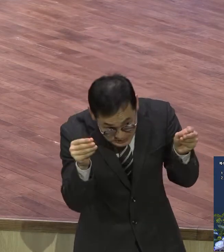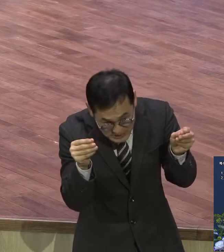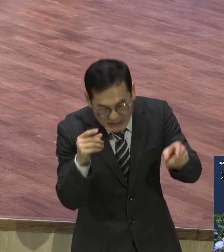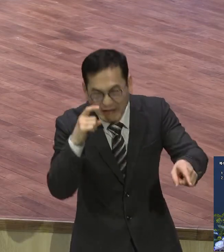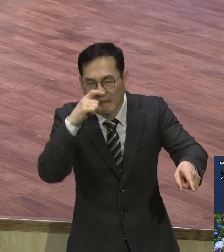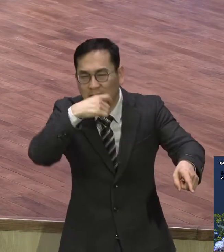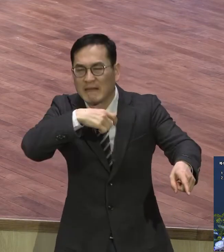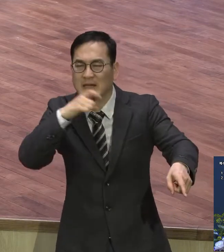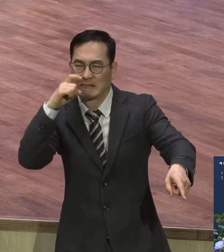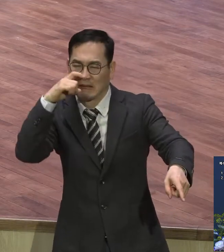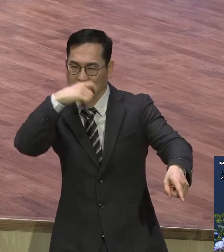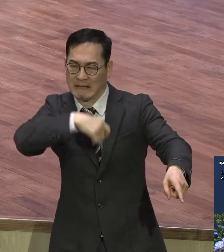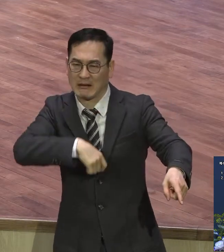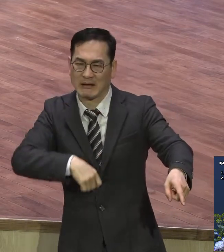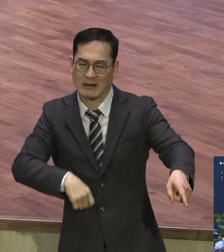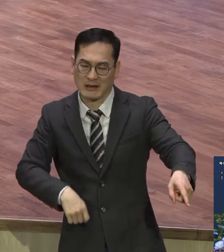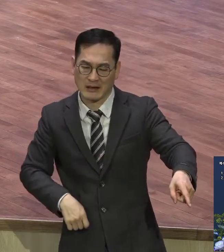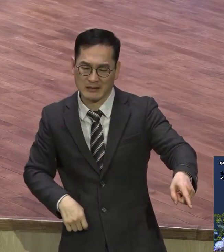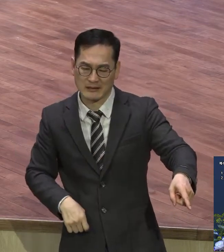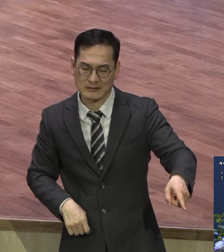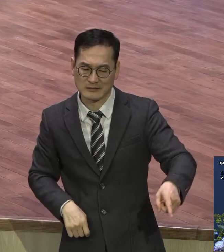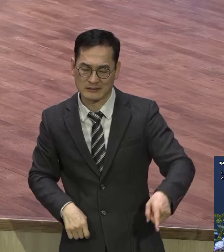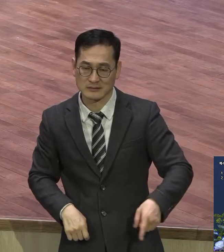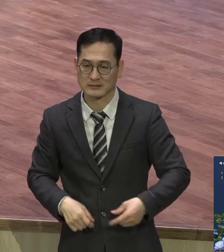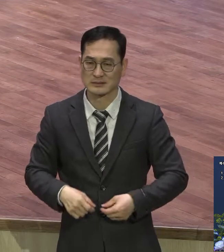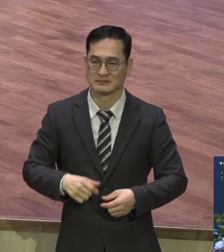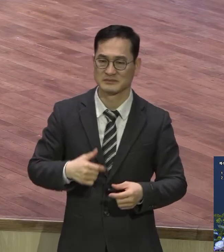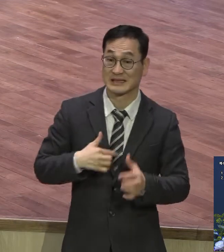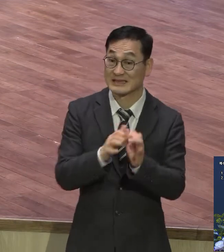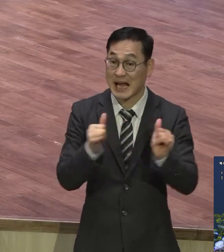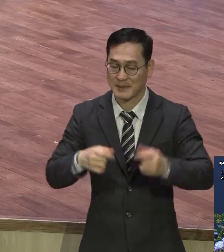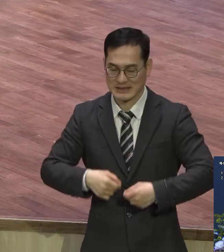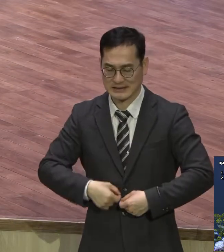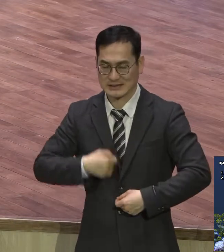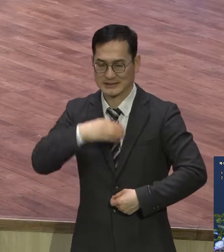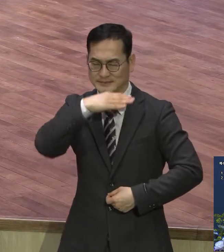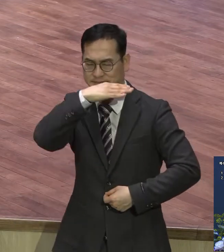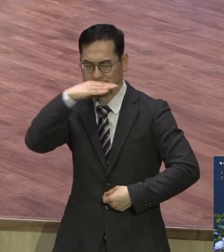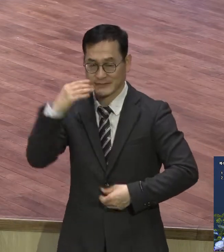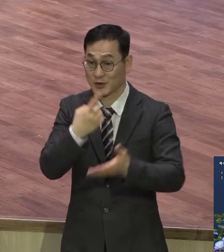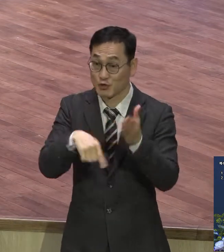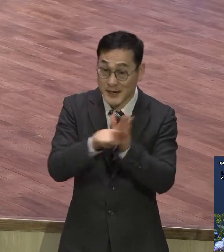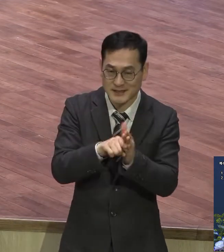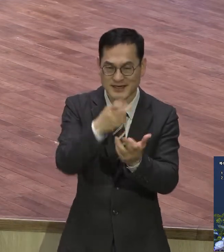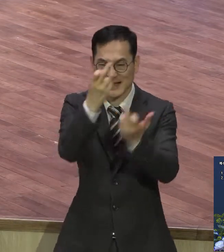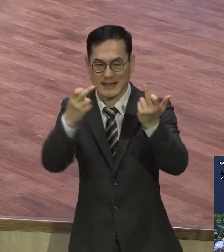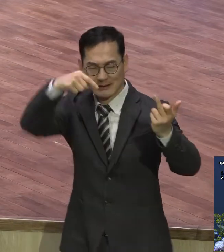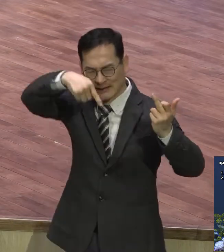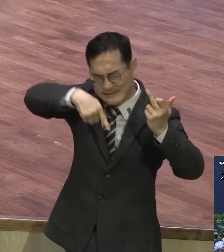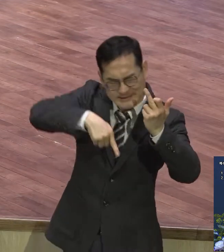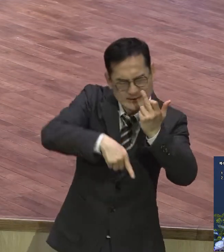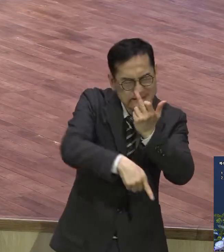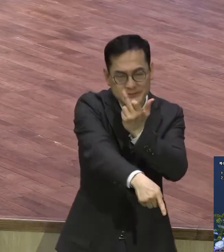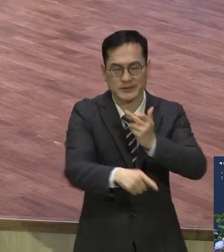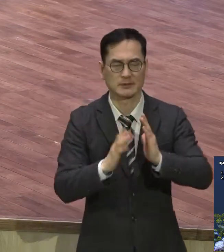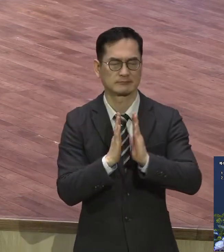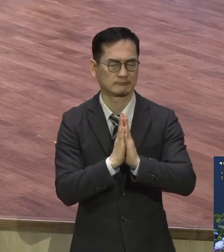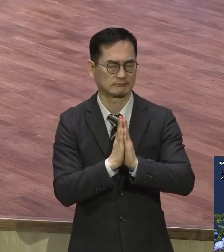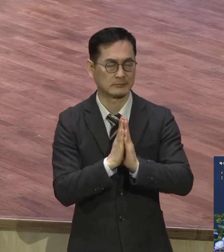인간이 그냥 어렵게 살려고 사내가 돌을 닦고 수도한다고 또 뭐 수집장가 가지 않고 그냥